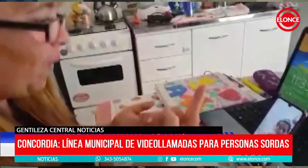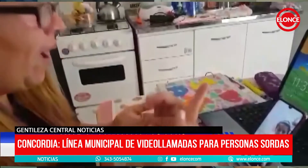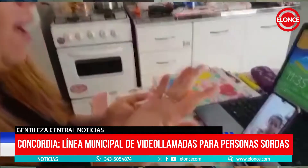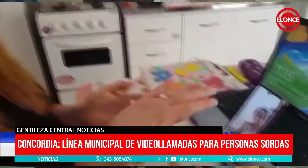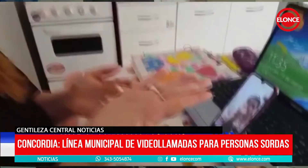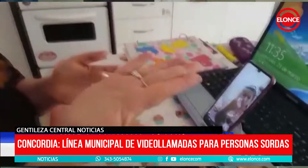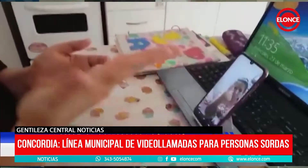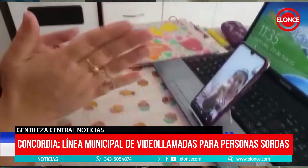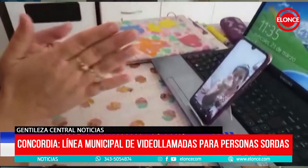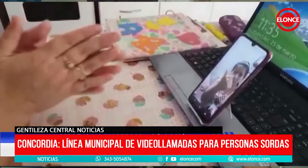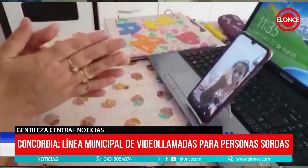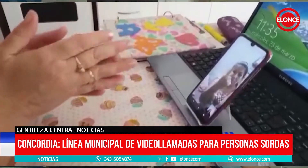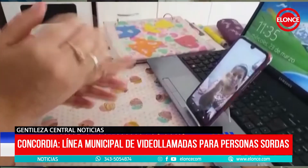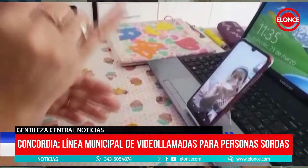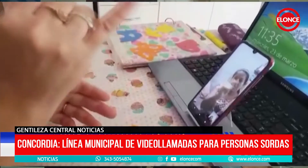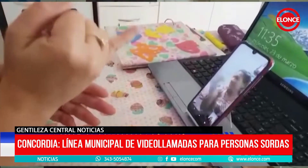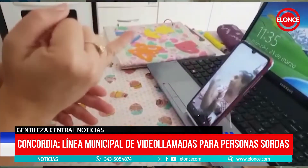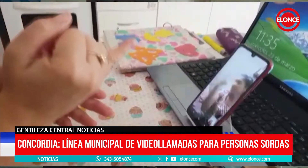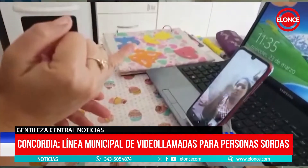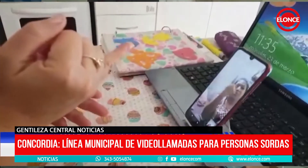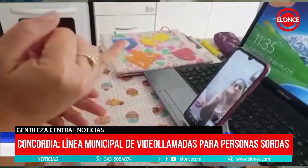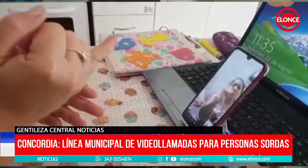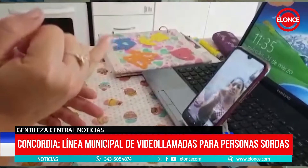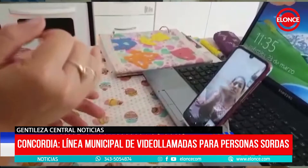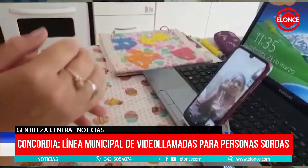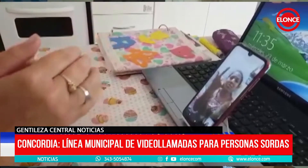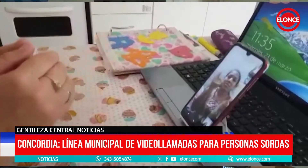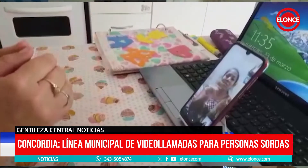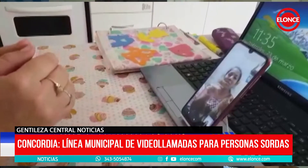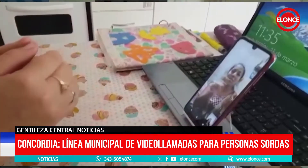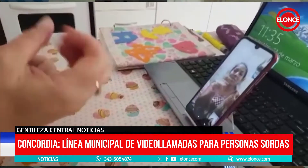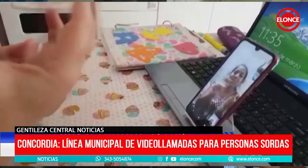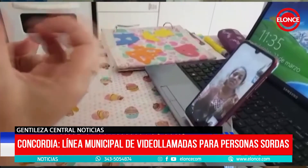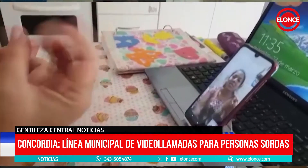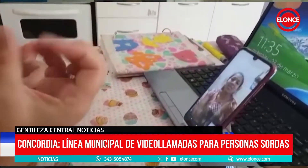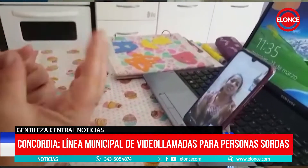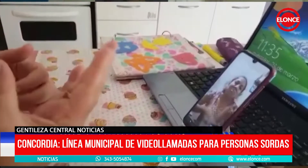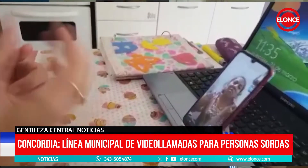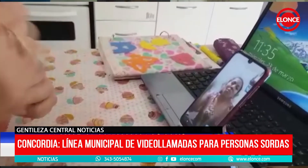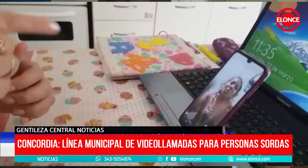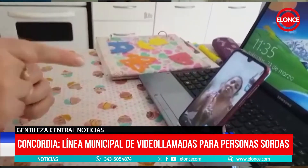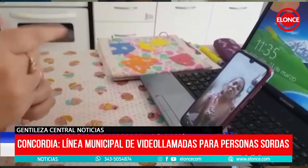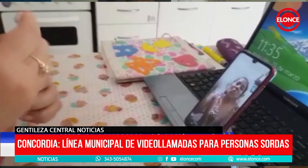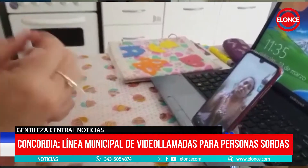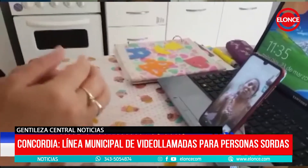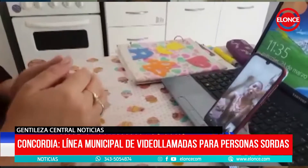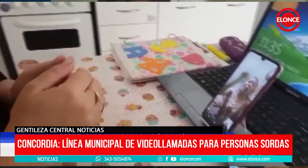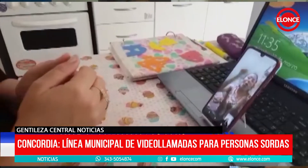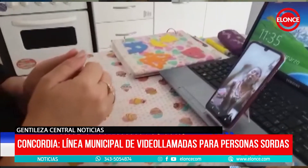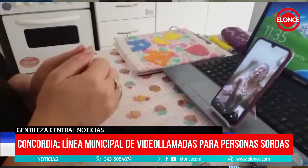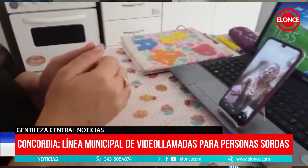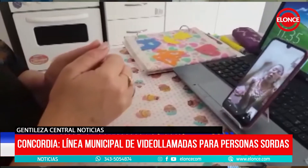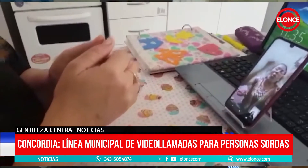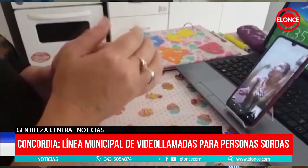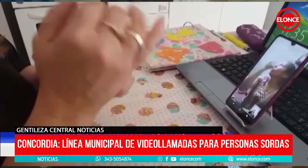una apertura importante para nosotros, siempre tuvo el sí. El servicio va a estar las 24 horas